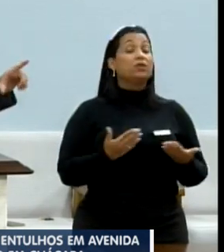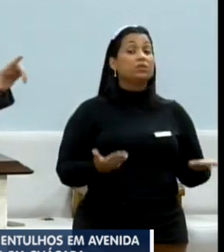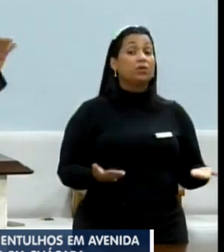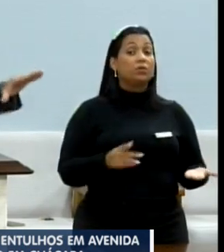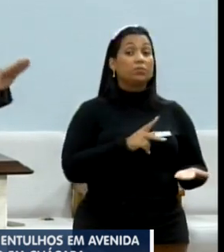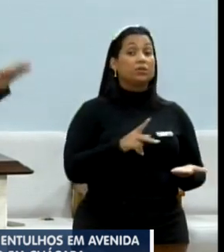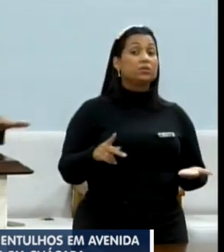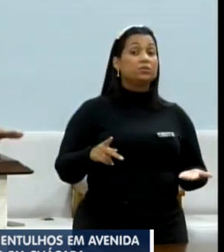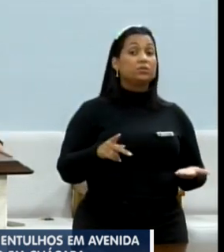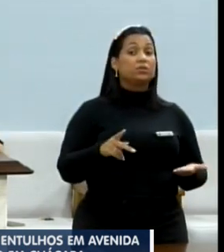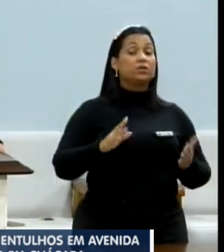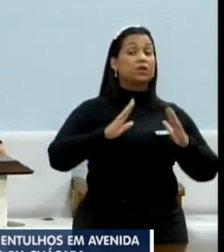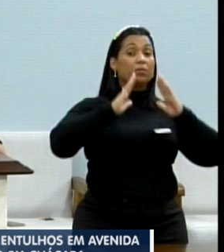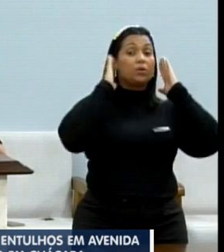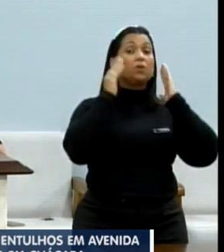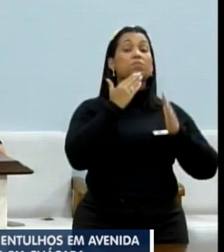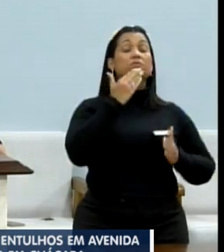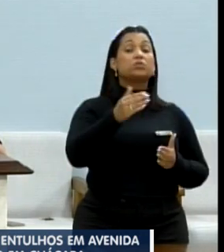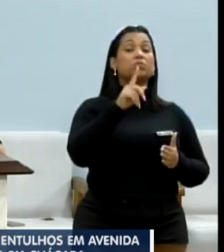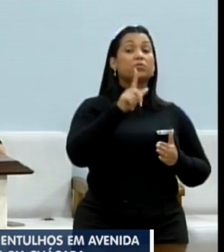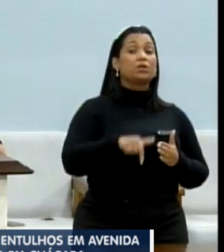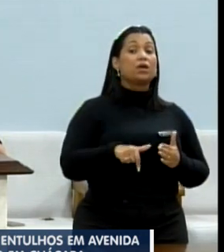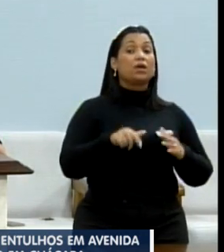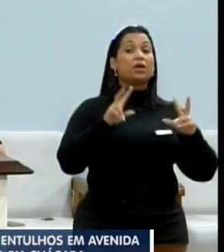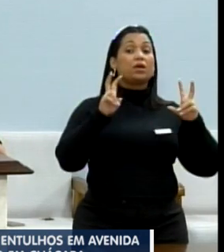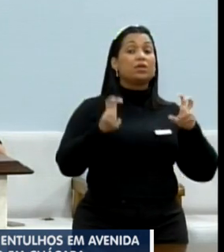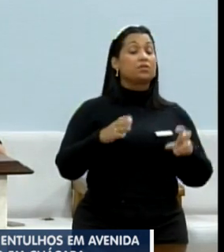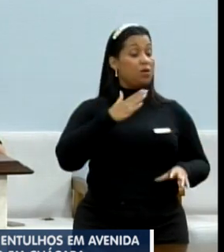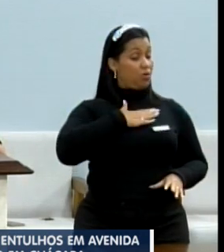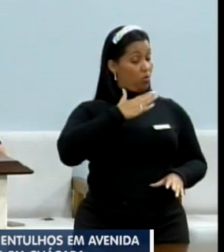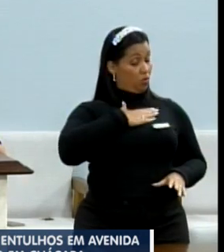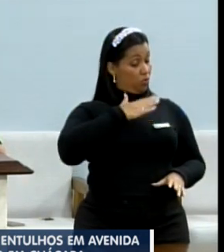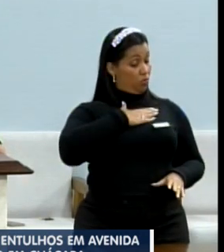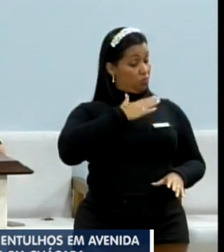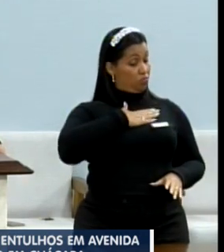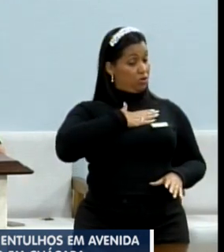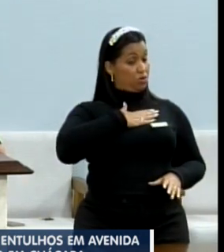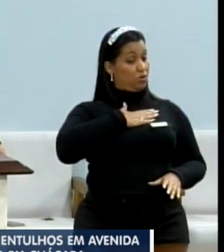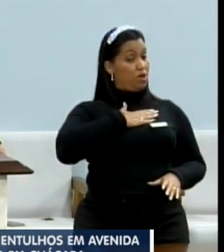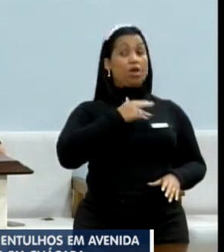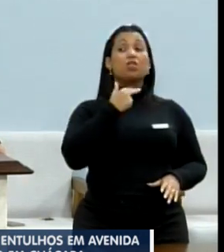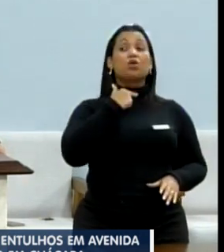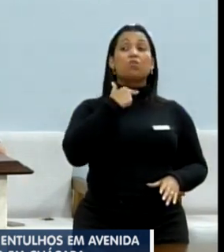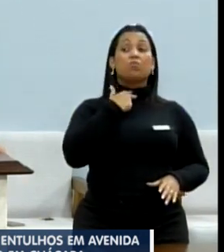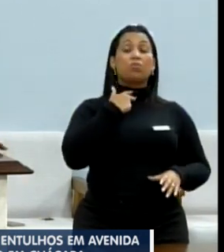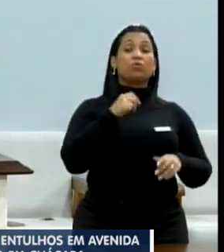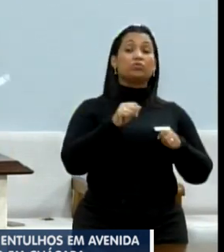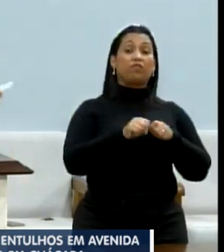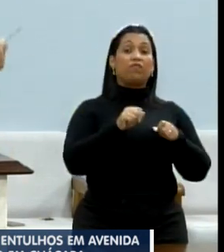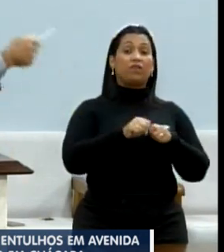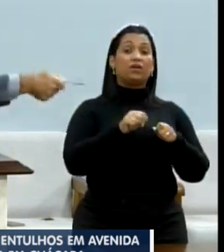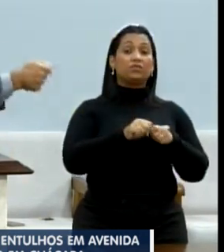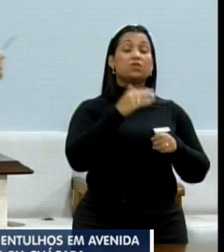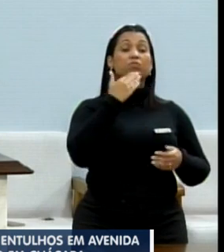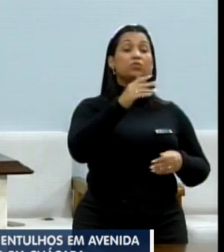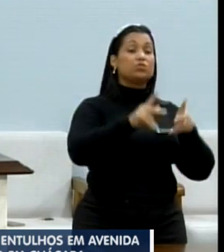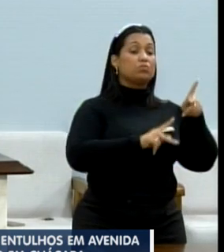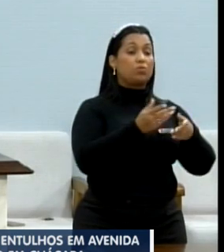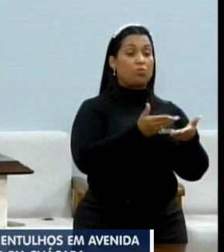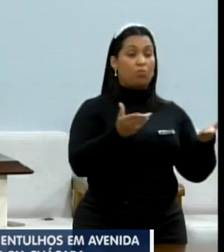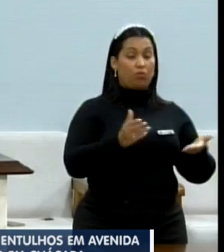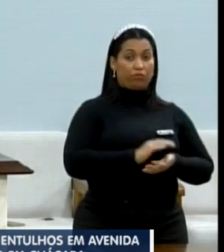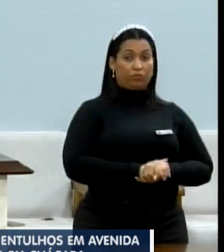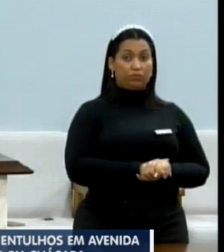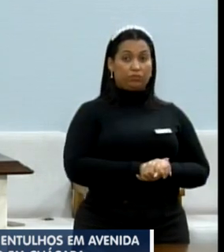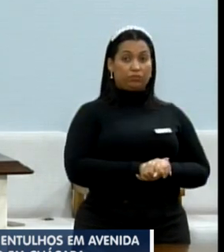presidente Paulera, só pedir, porque é uma questão que está mexendo comigo. Que eu não posso exercer o meu cargo de cobrar para a população.